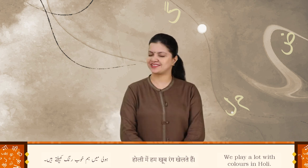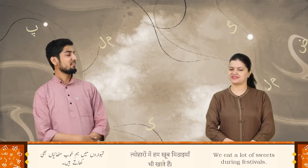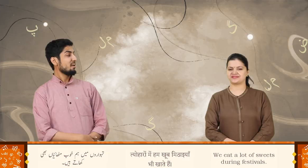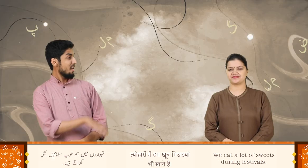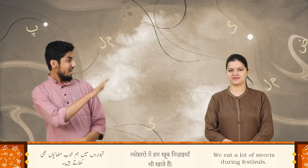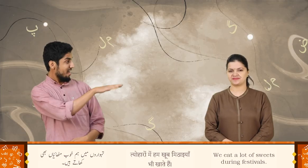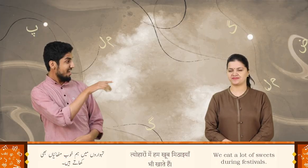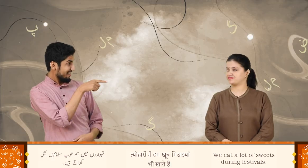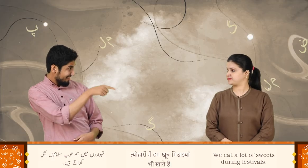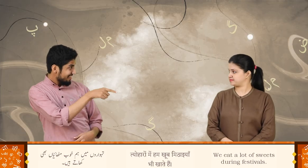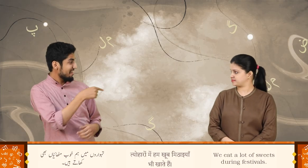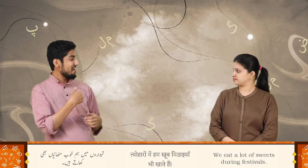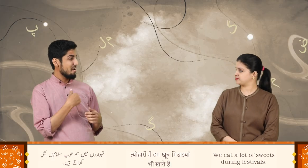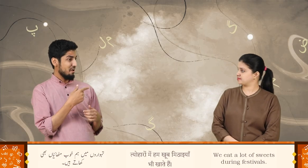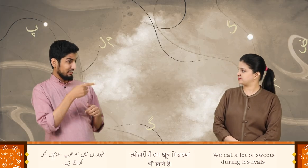تیوہاروں میں ہم خوب مٹھائیاں بھی کھاتے ہیں